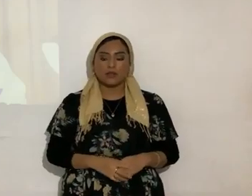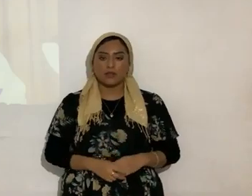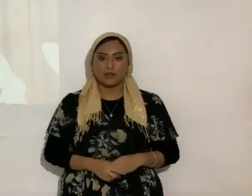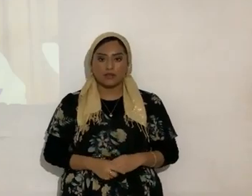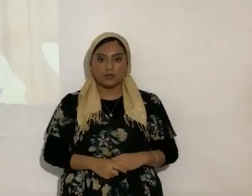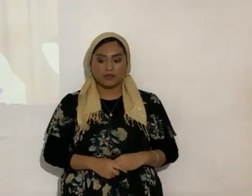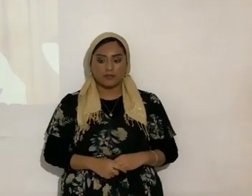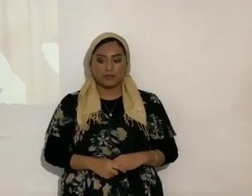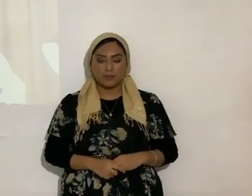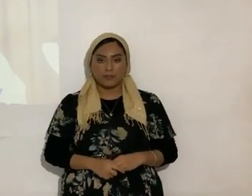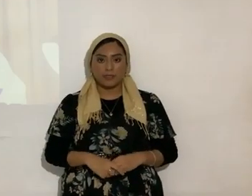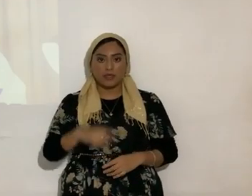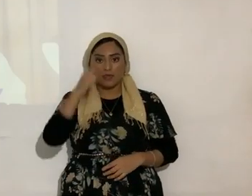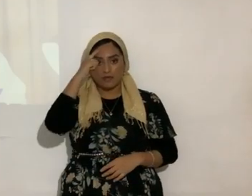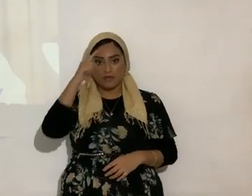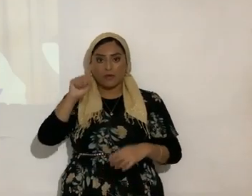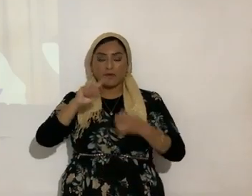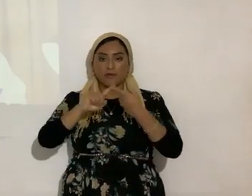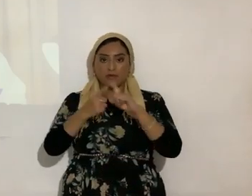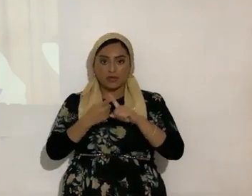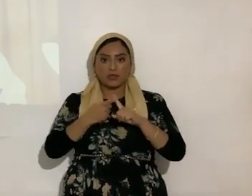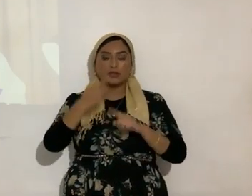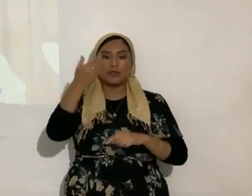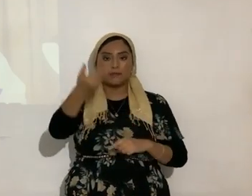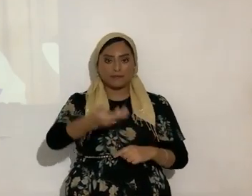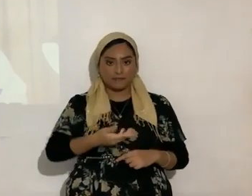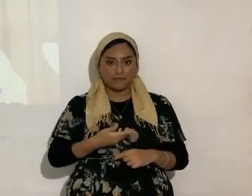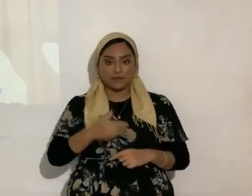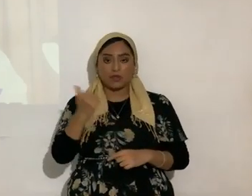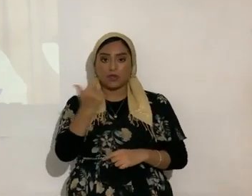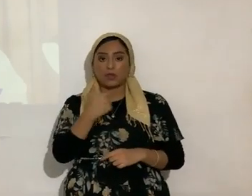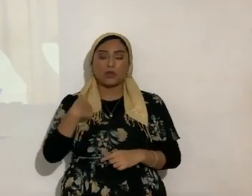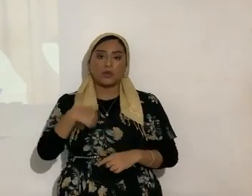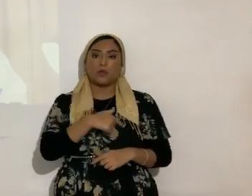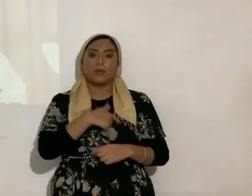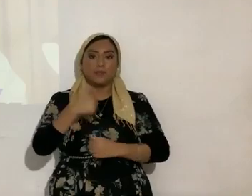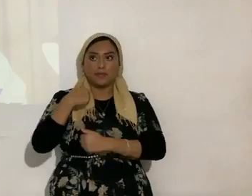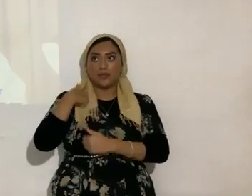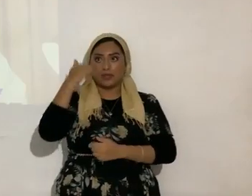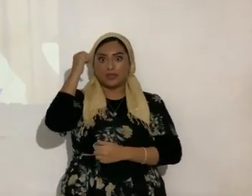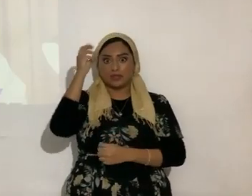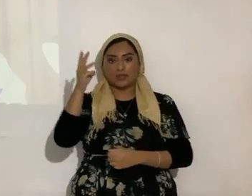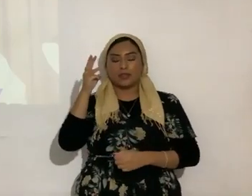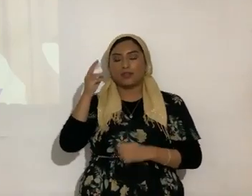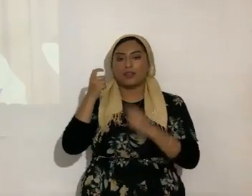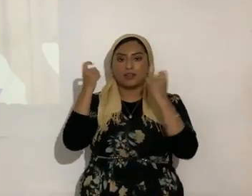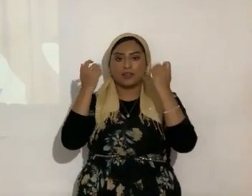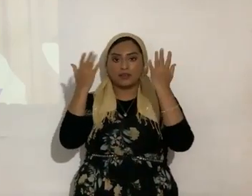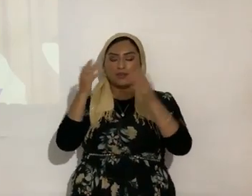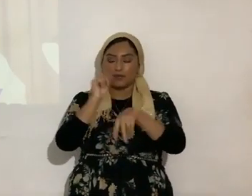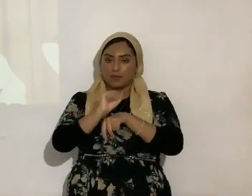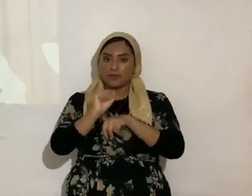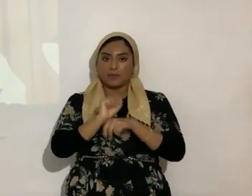¿sí?, para los amigos y amigas es una invitación, pero todos los que somos soldados de Yahshua, aleluya, a trabajar, pero rápido,